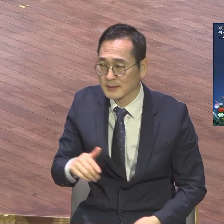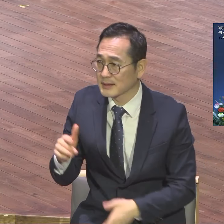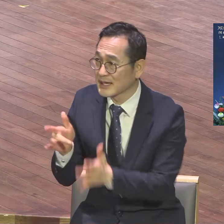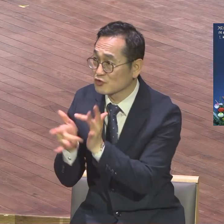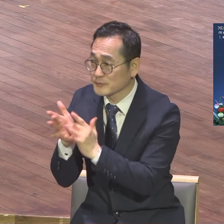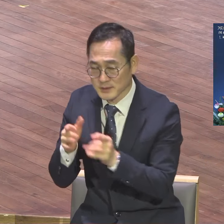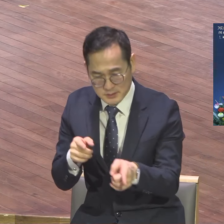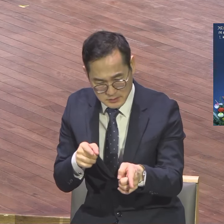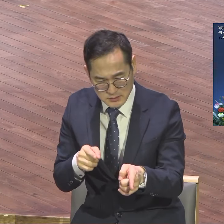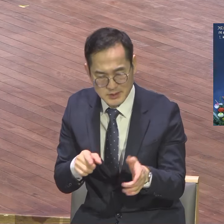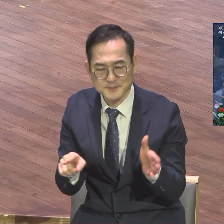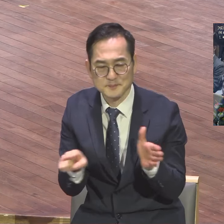하나님이 사용하신다.